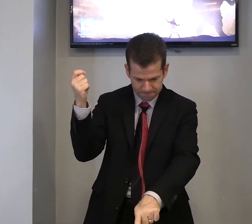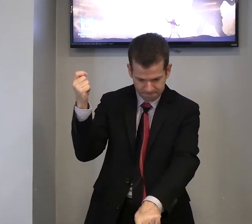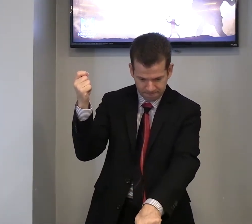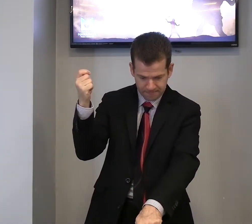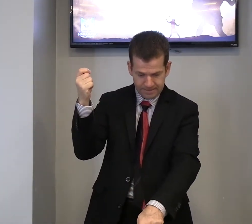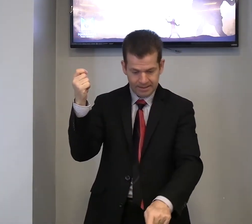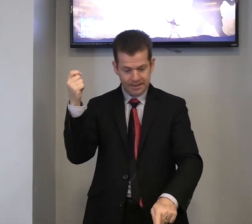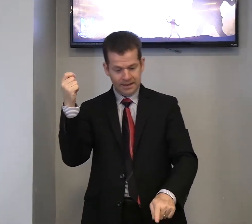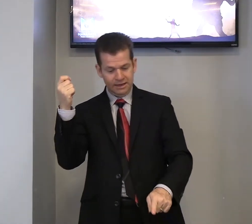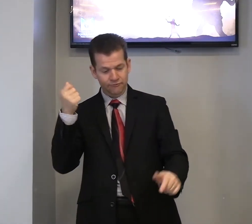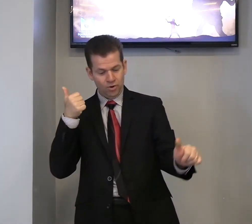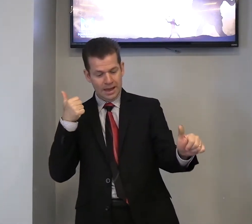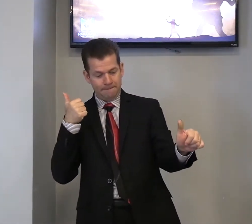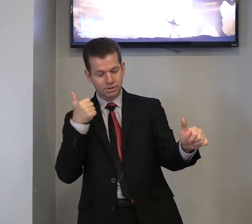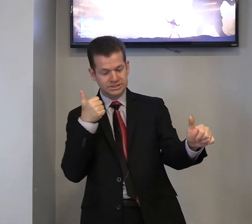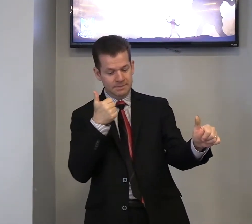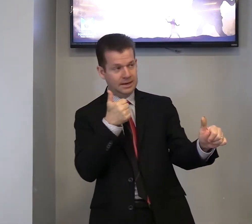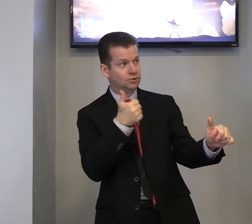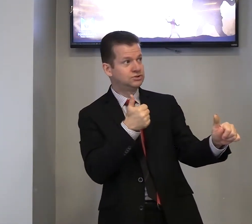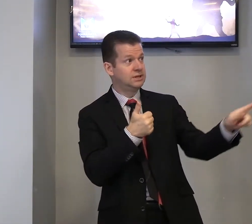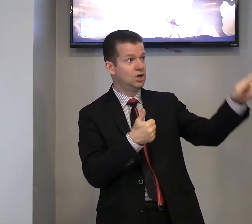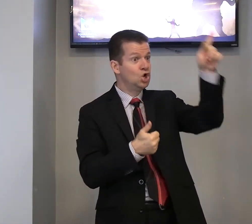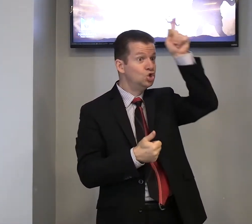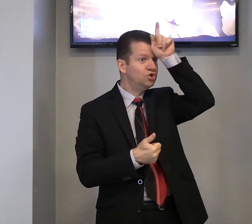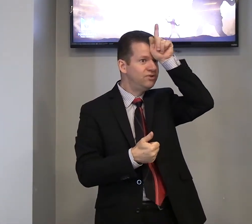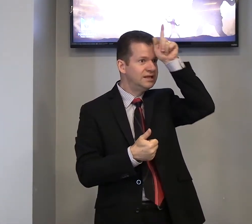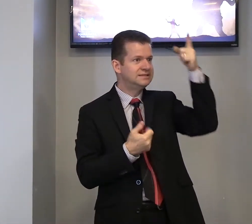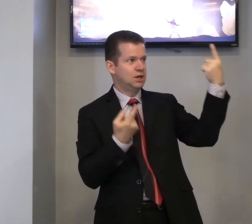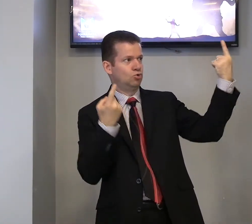e foi aproximando-se do filisteu.